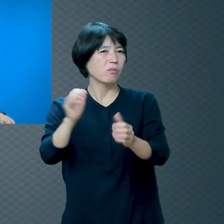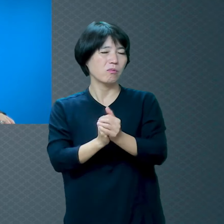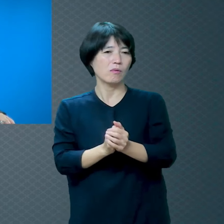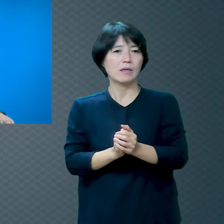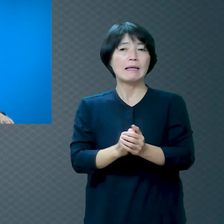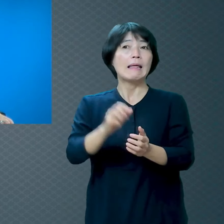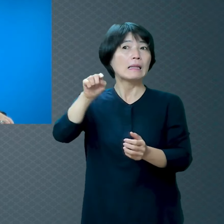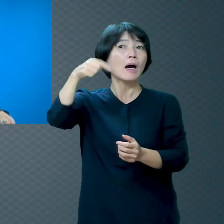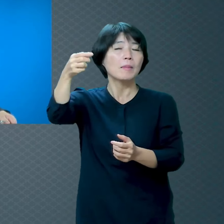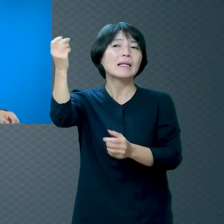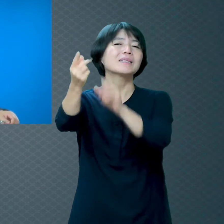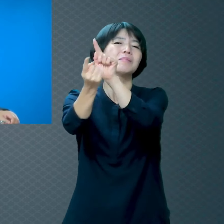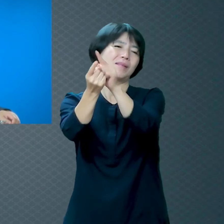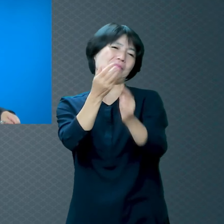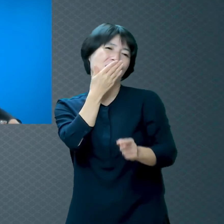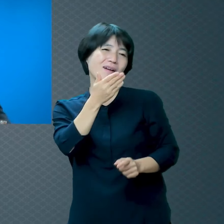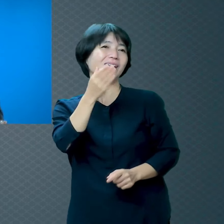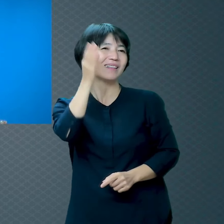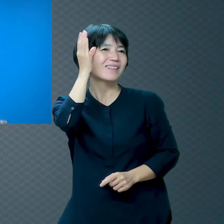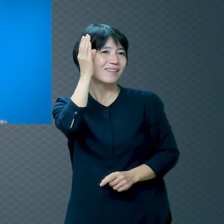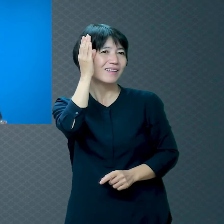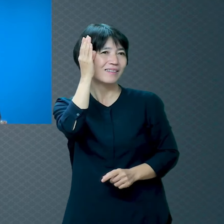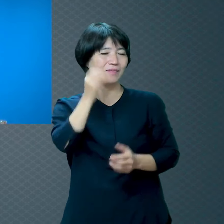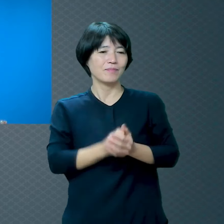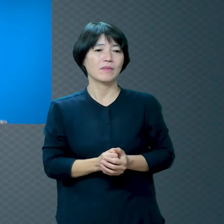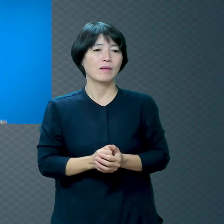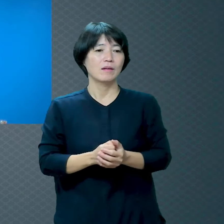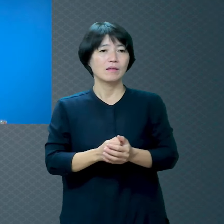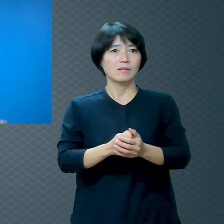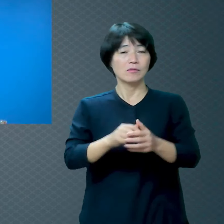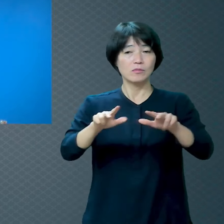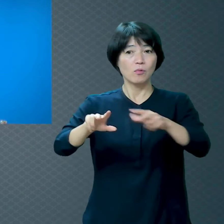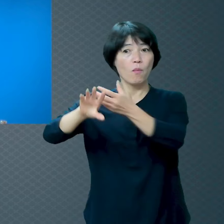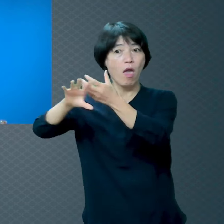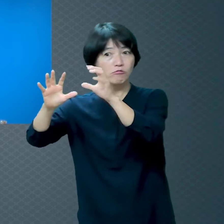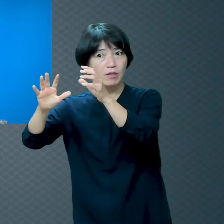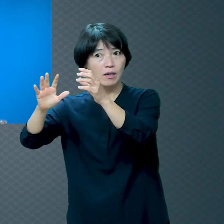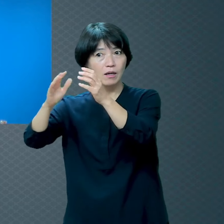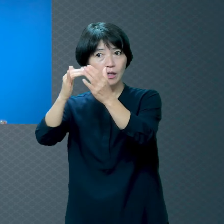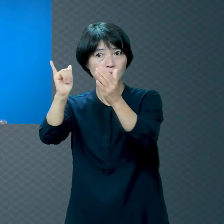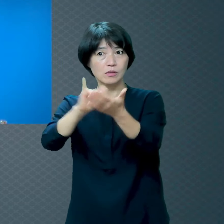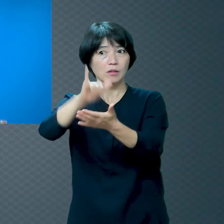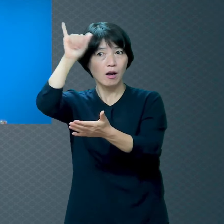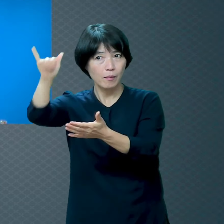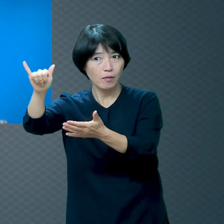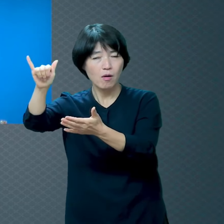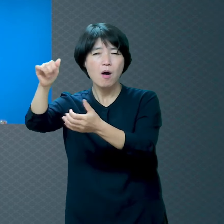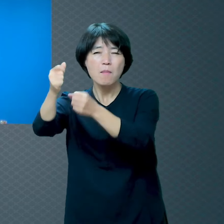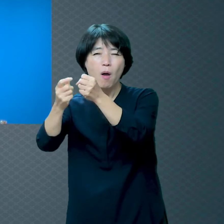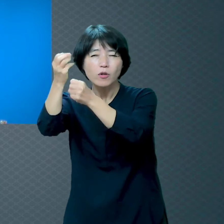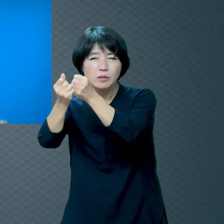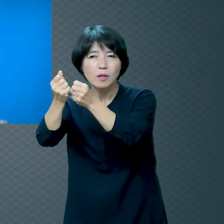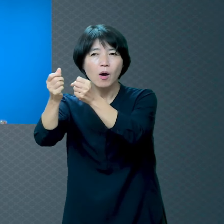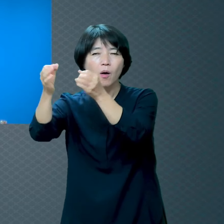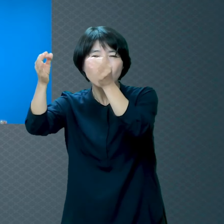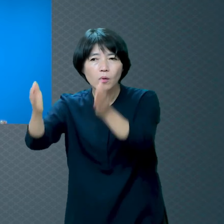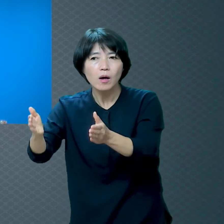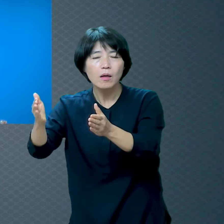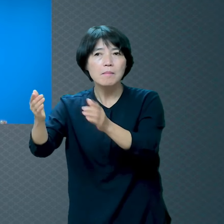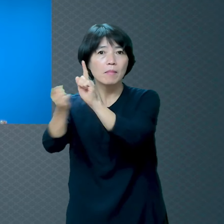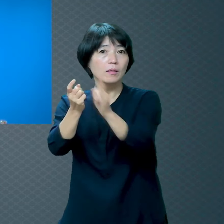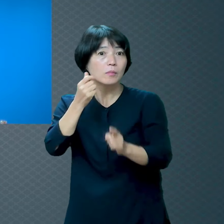여러분들 이 세상에서도 외국의 자식이 나갔다 가족이 외국에 산다 몇십 년 못 만날 수도 있어요